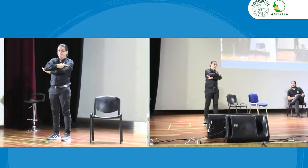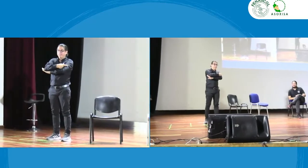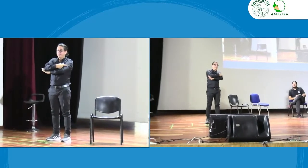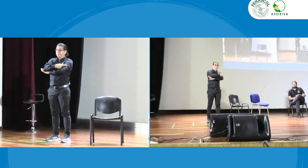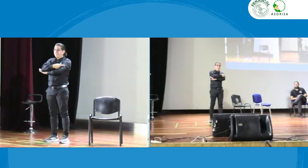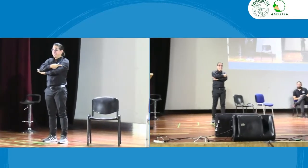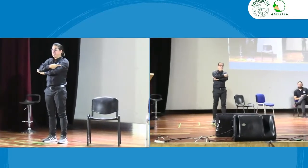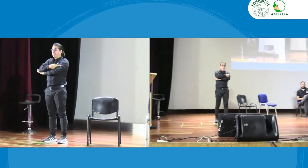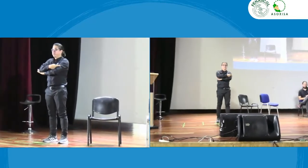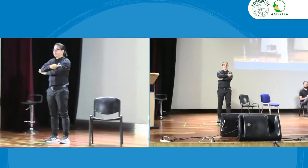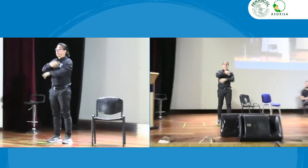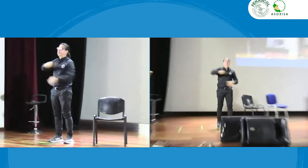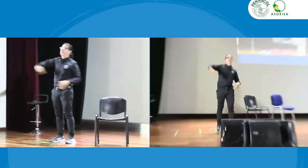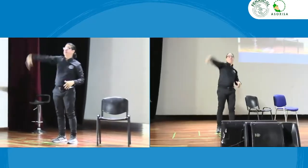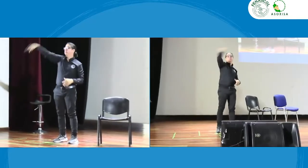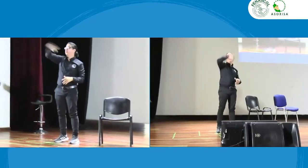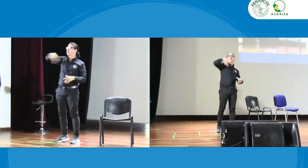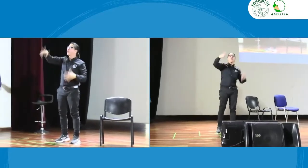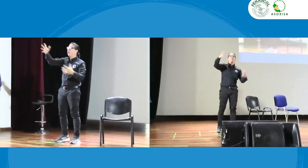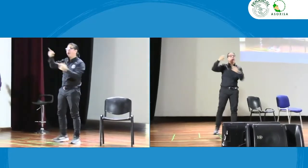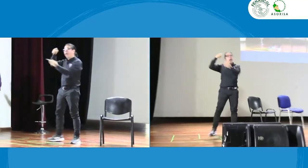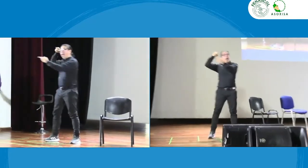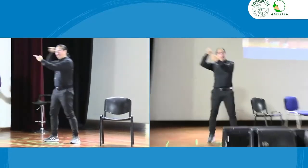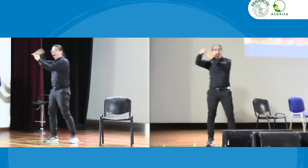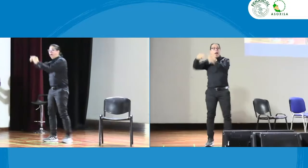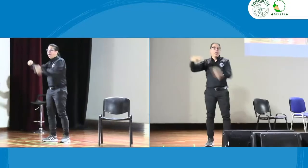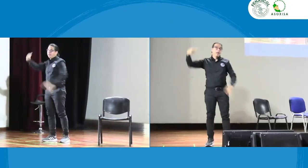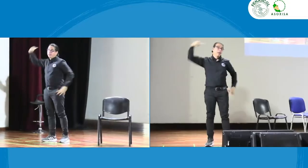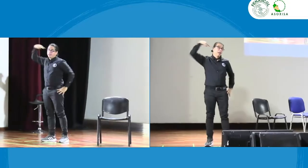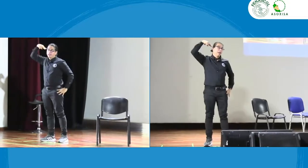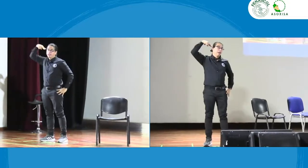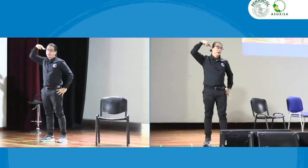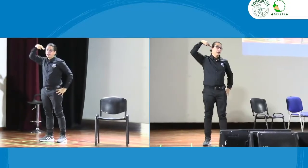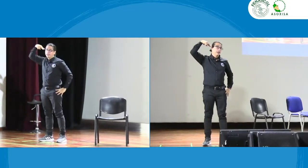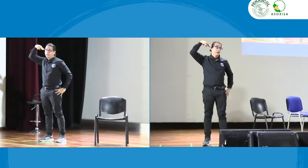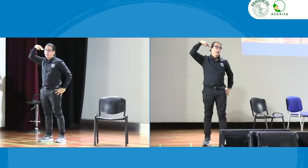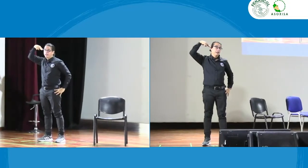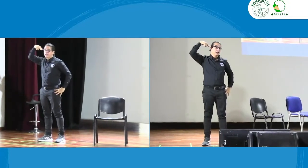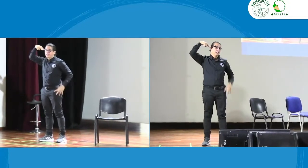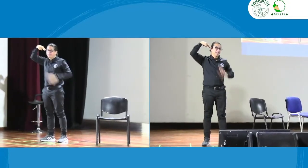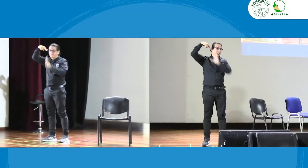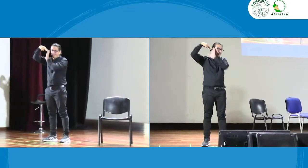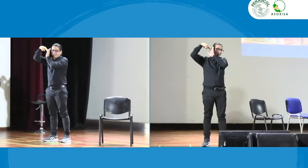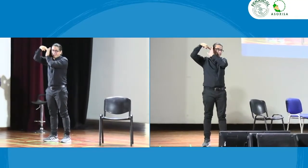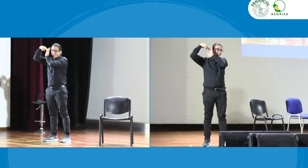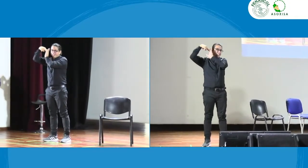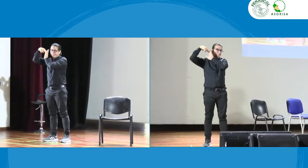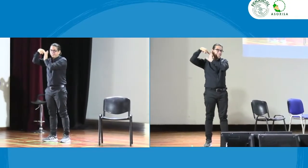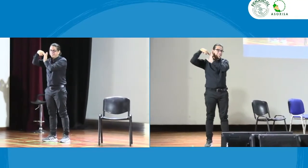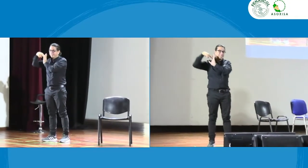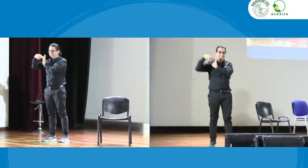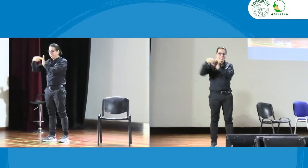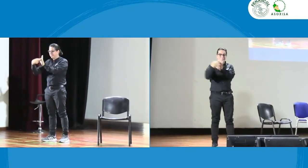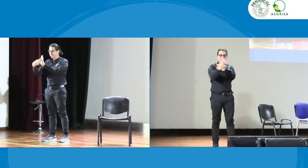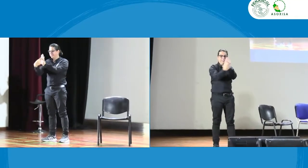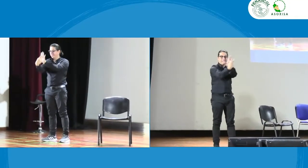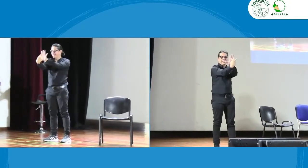de la lengua de señas entonces pues obviamente queremos que quiten esa